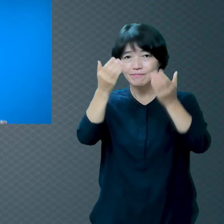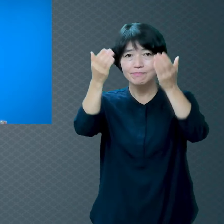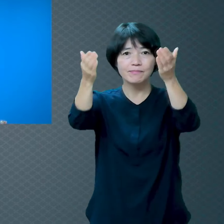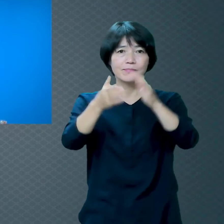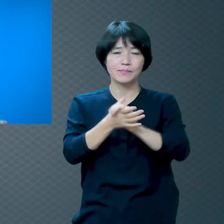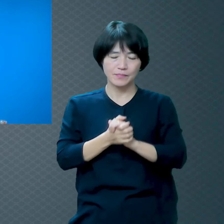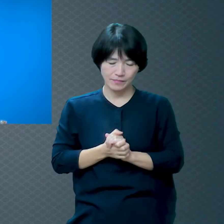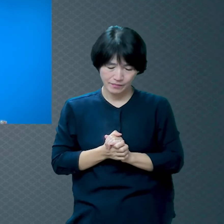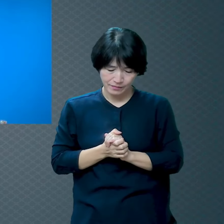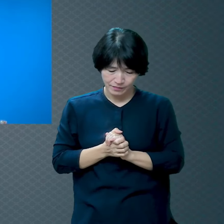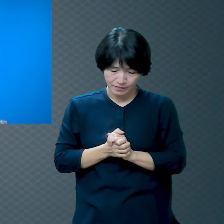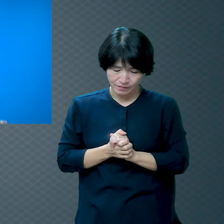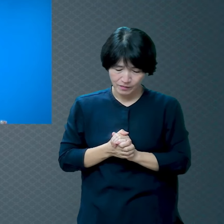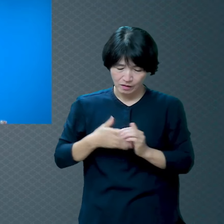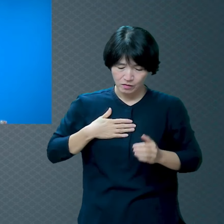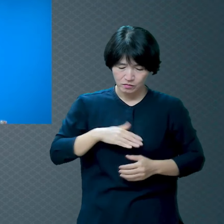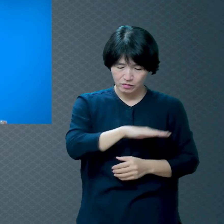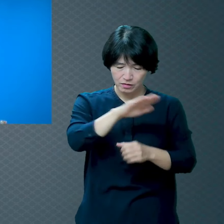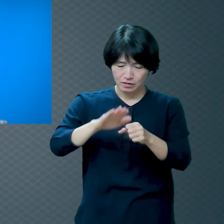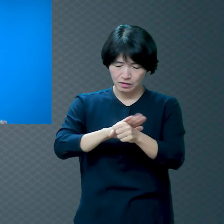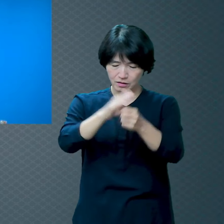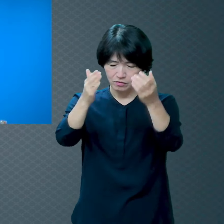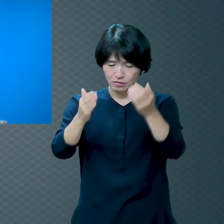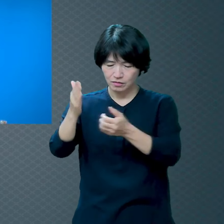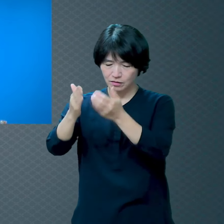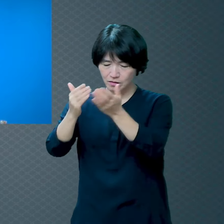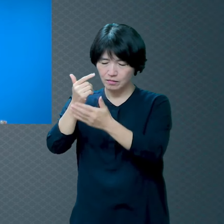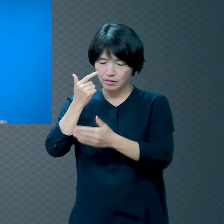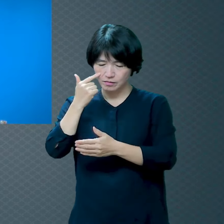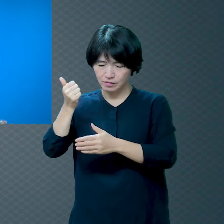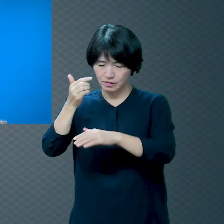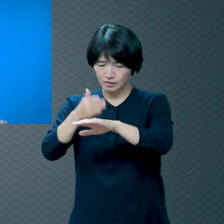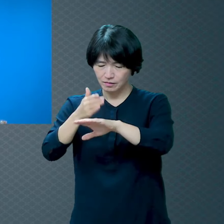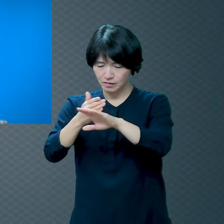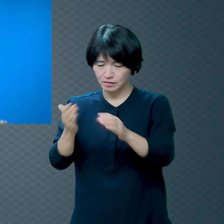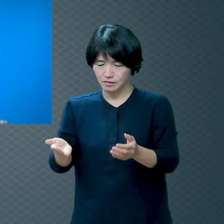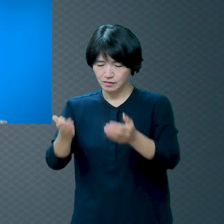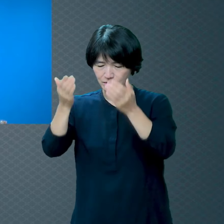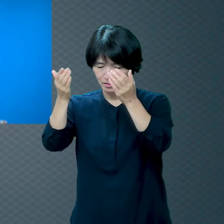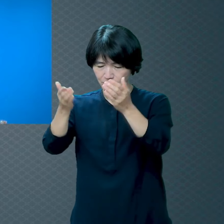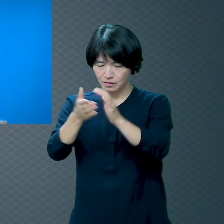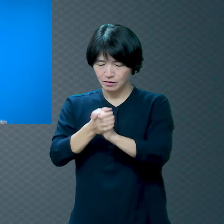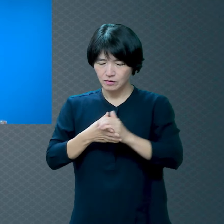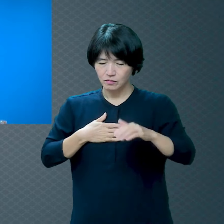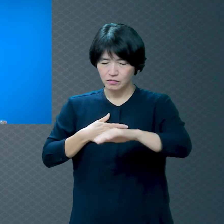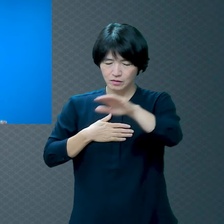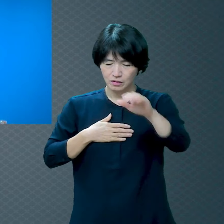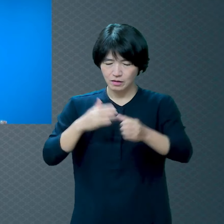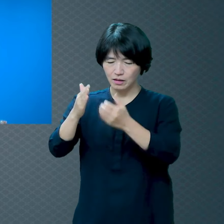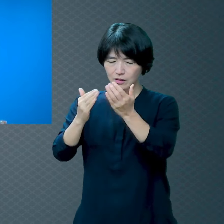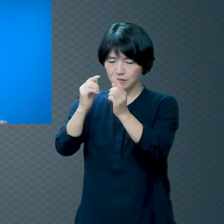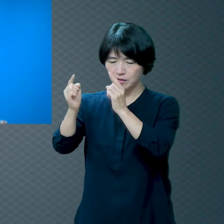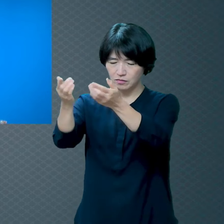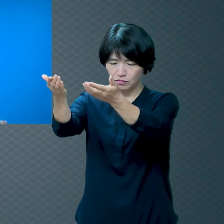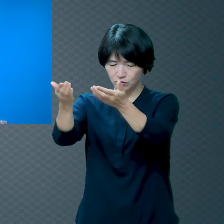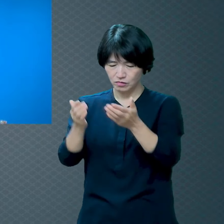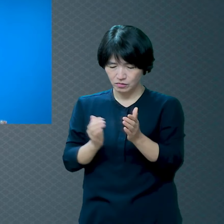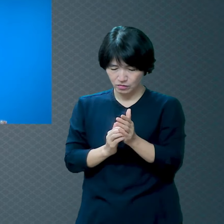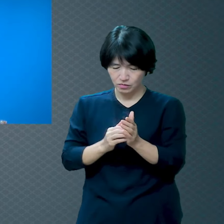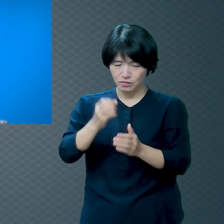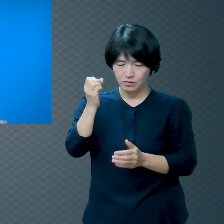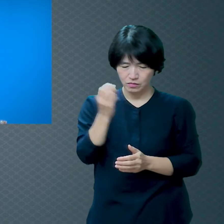우리를 사랑하시는 자비로우신 주님 감사합니다 우리에게 성경 주시고 또